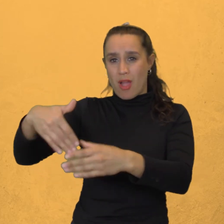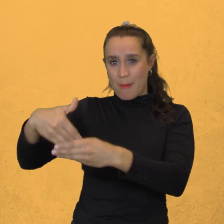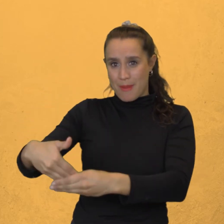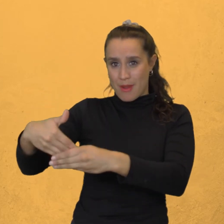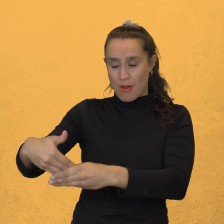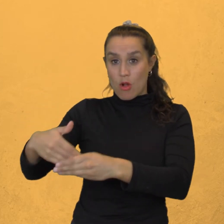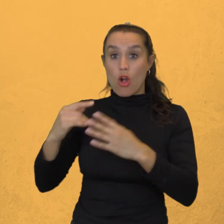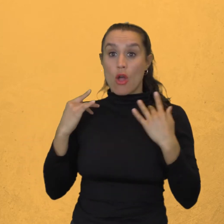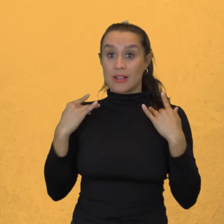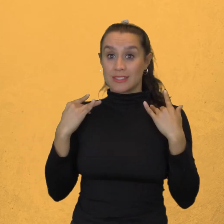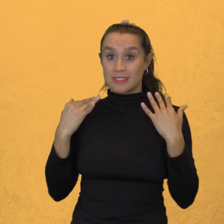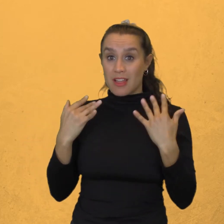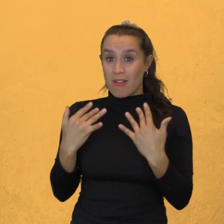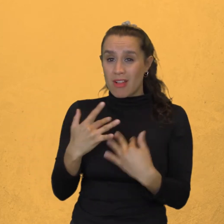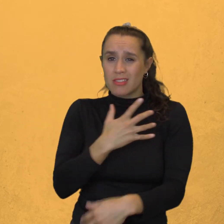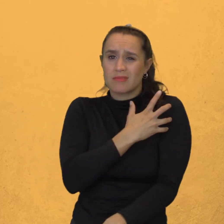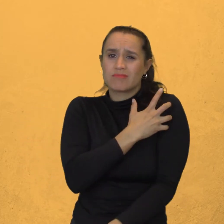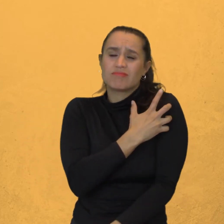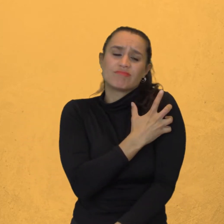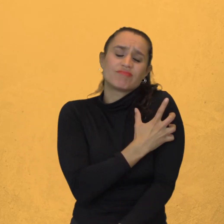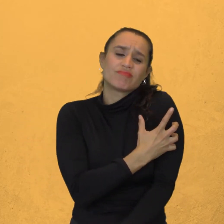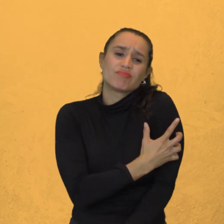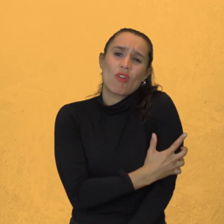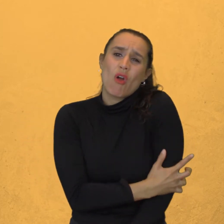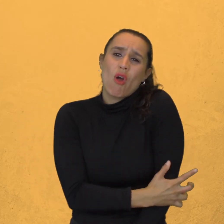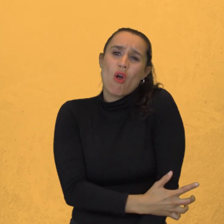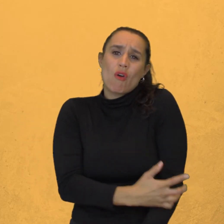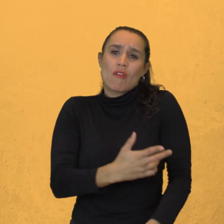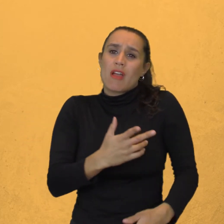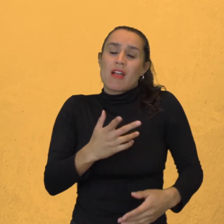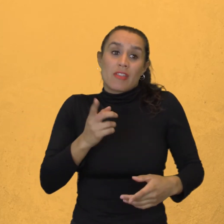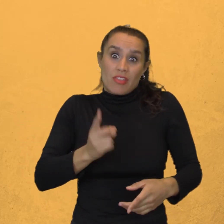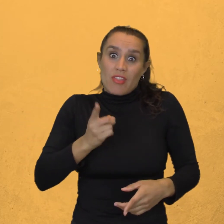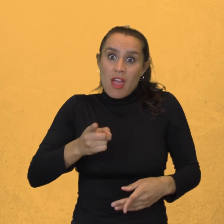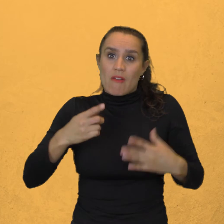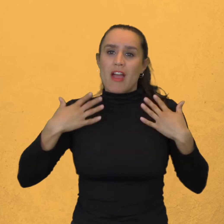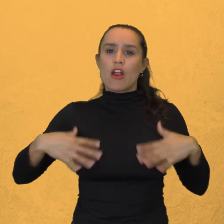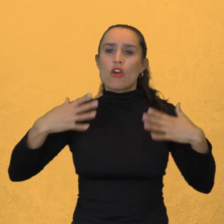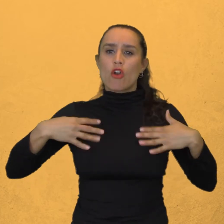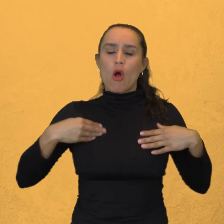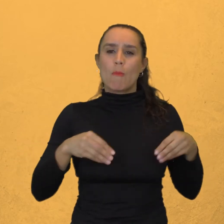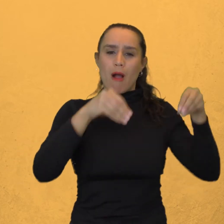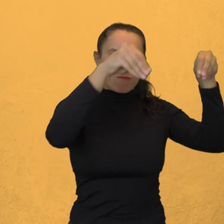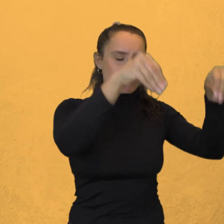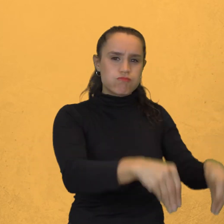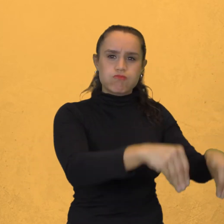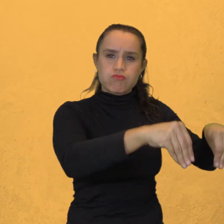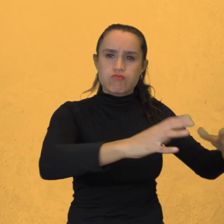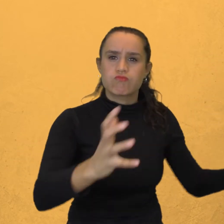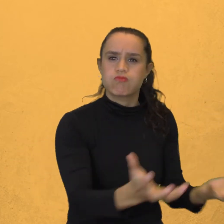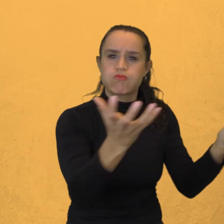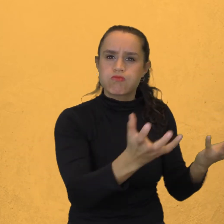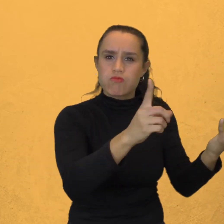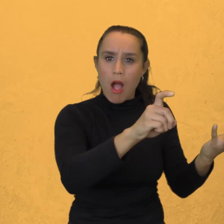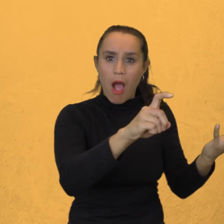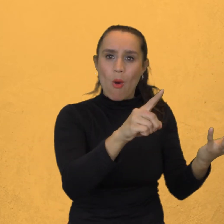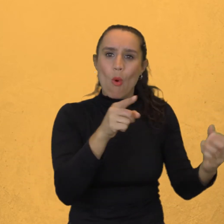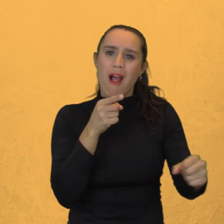Y como Cervantes estaba tan pobre Se puso las ropas sin hervir antes en agua caliente Como era costumbre para